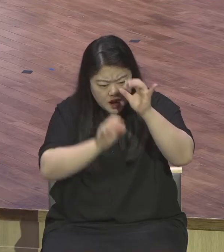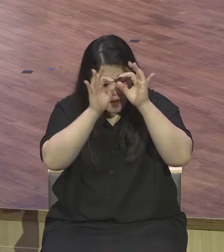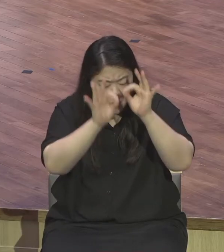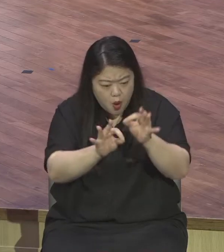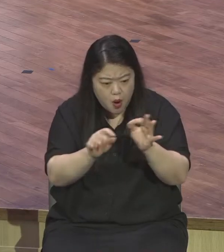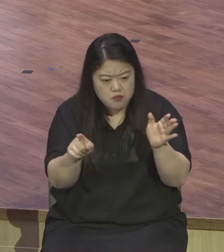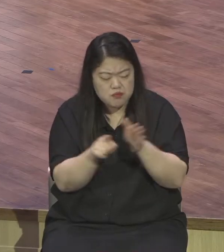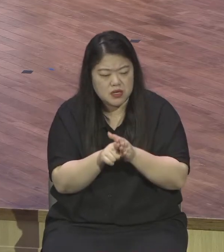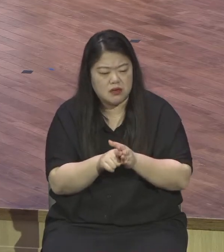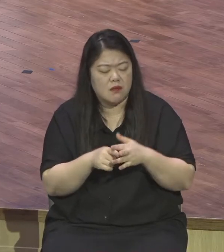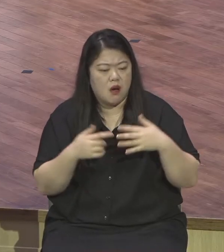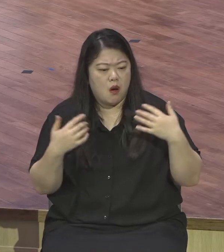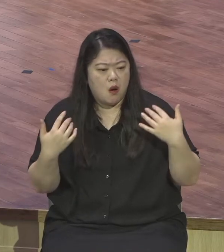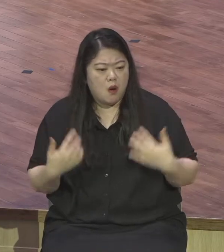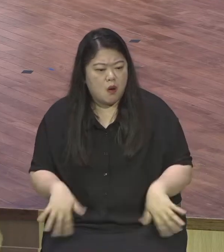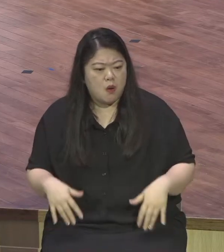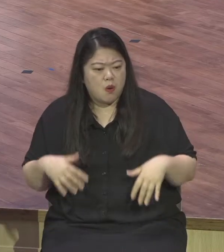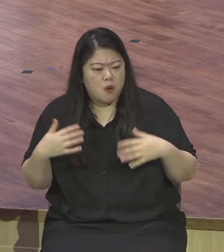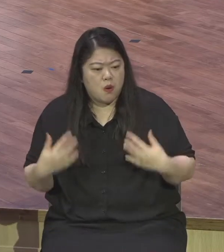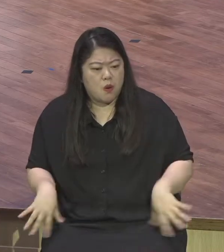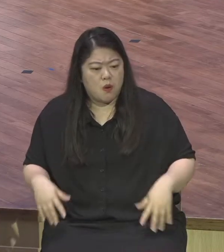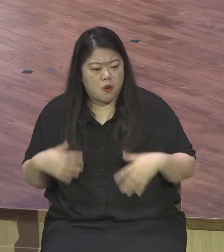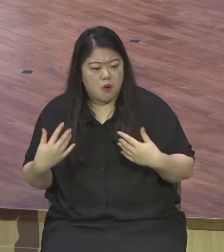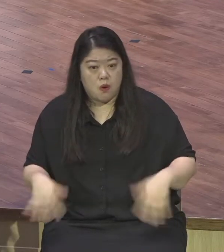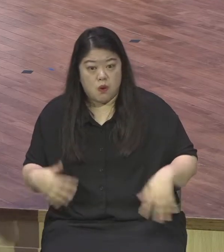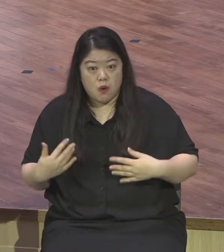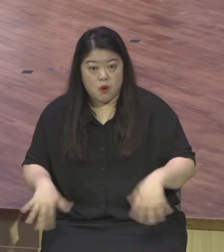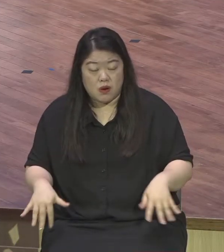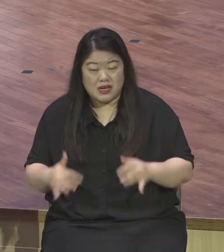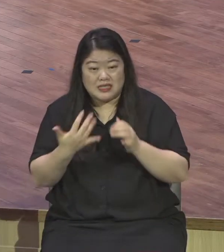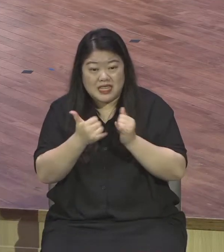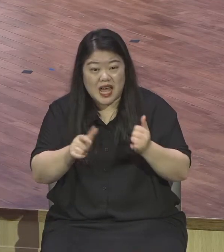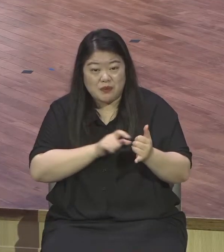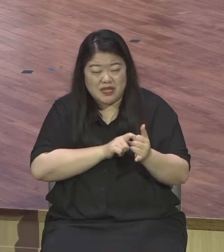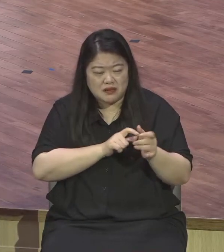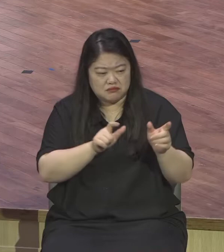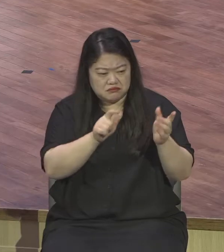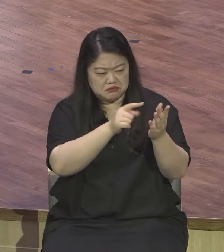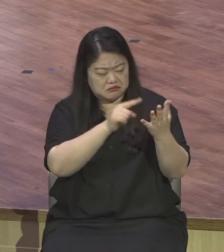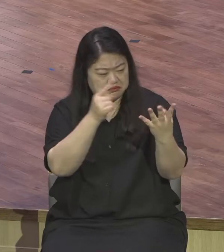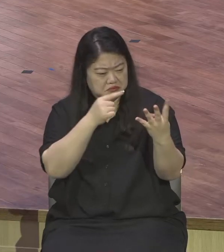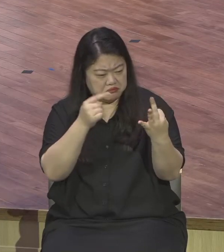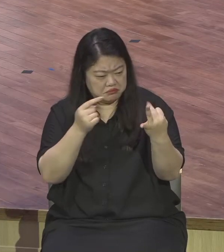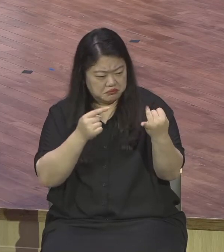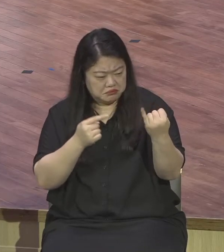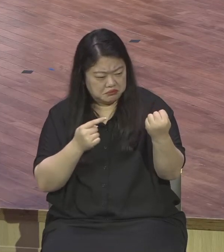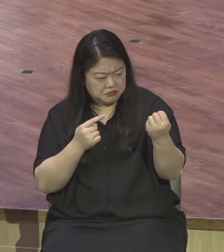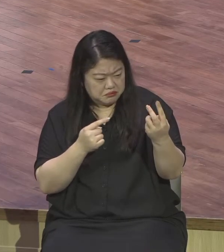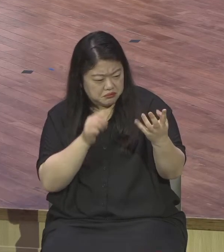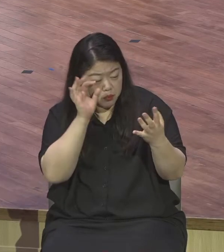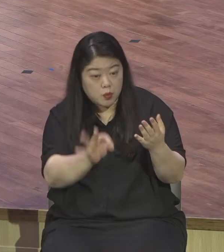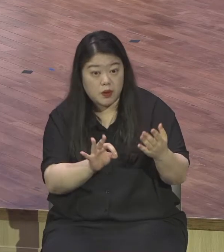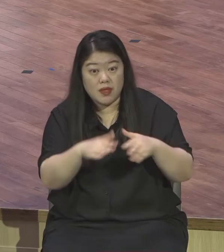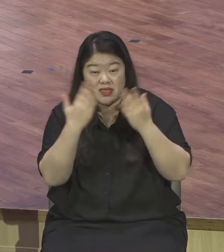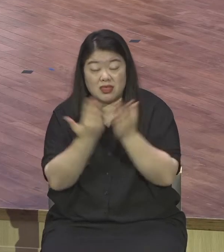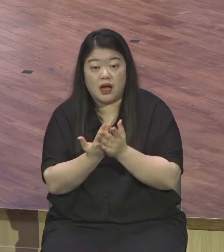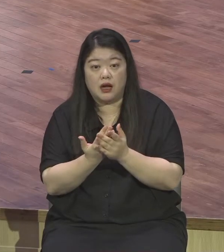영적으로 감동이 넘쳤다 다시 말하면 은혜가 넘치는 삶을 살았어 은혜가